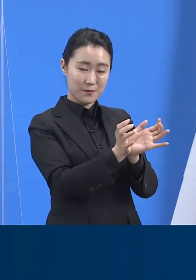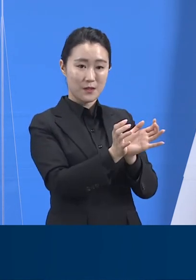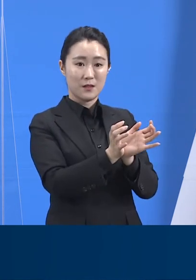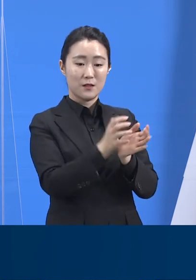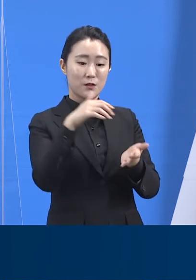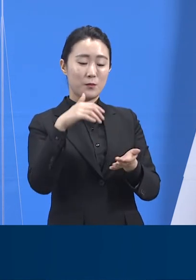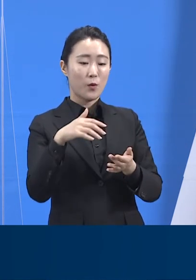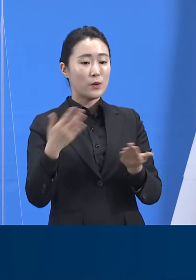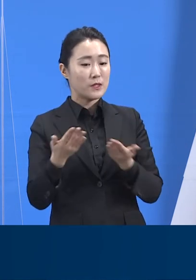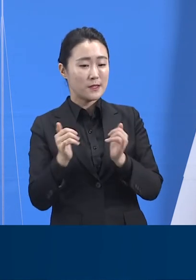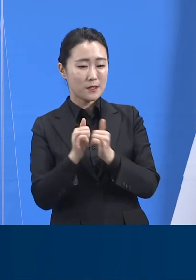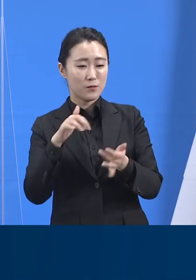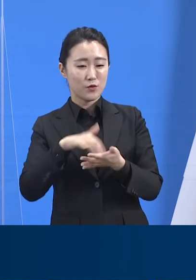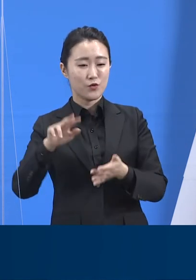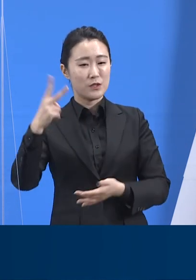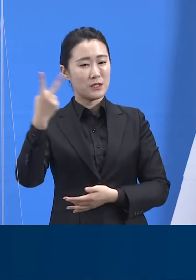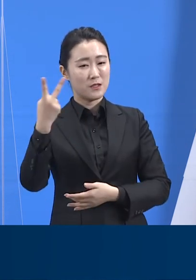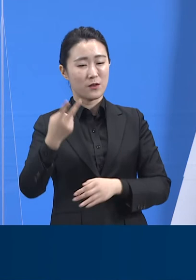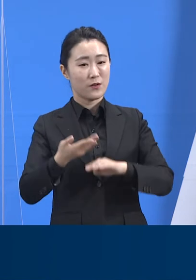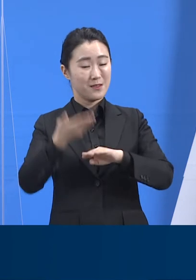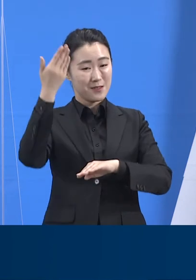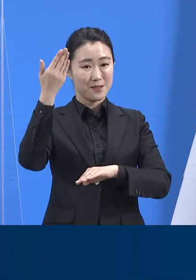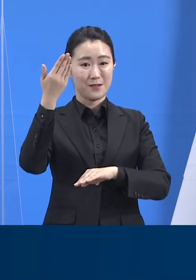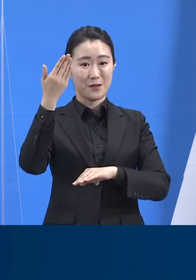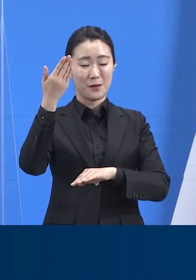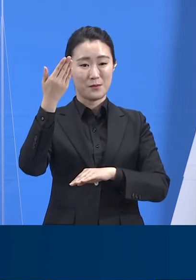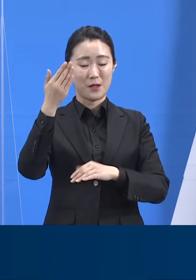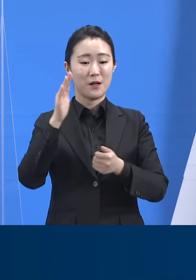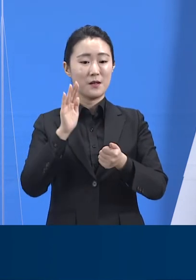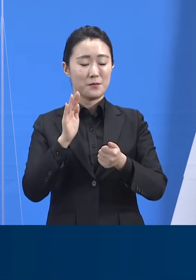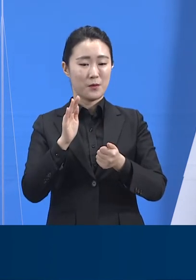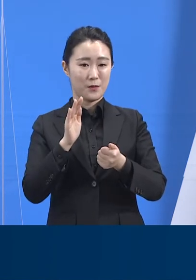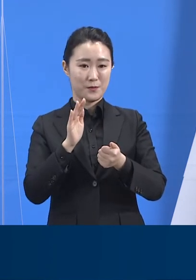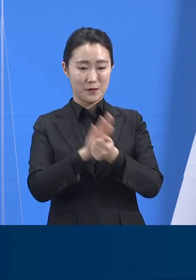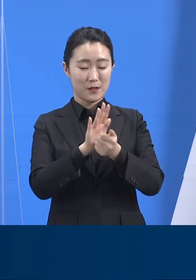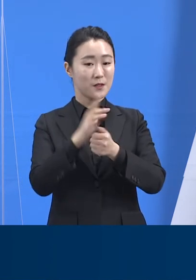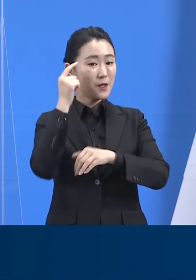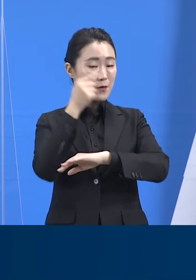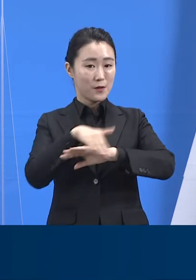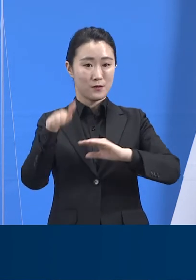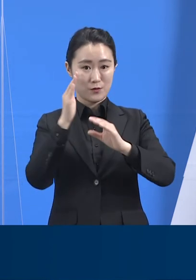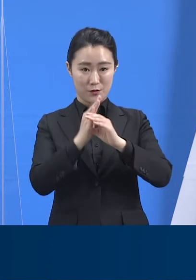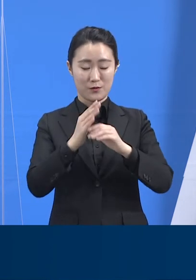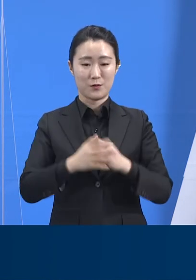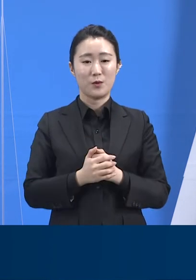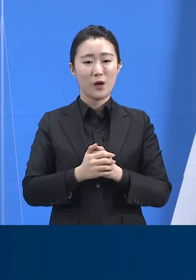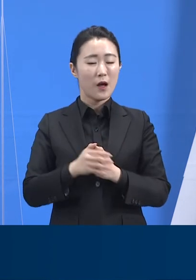경기도 이정협의체 실무위원회를 통해 지속적으로 인력 확보에 노력하겠습니다.